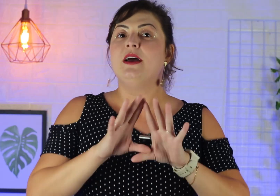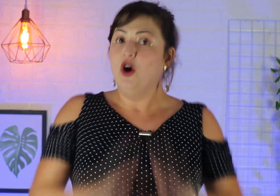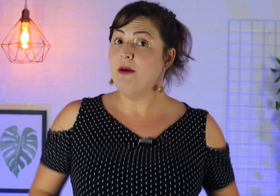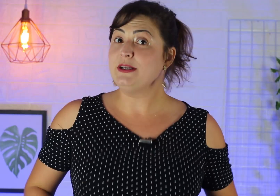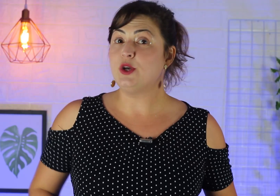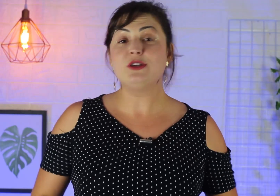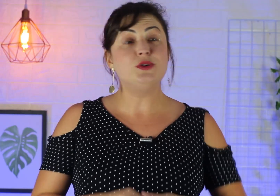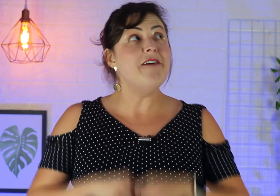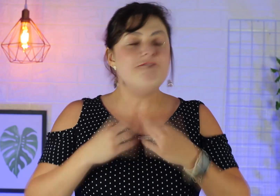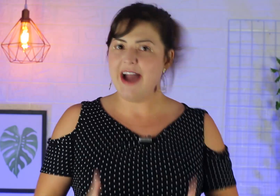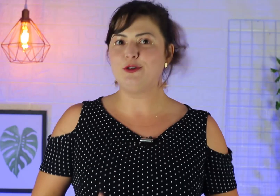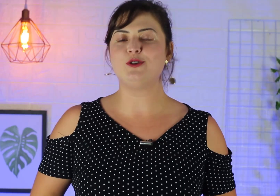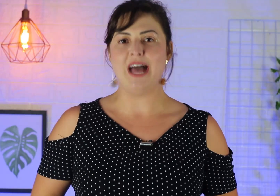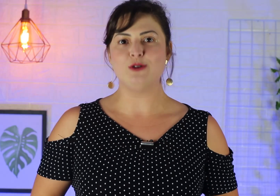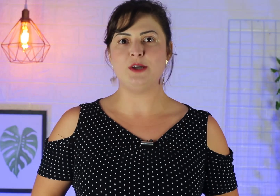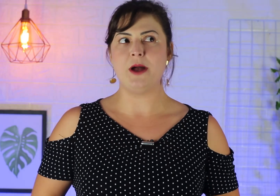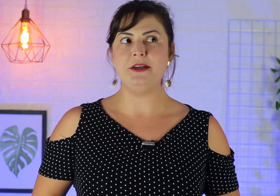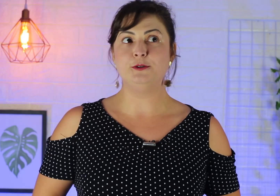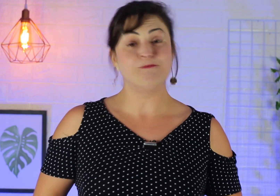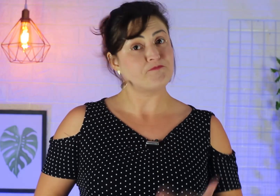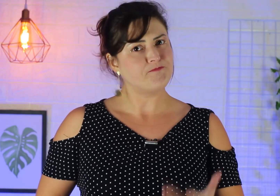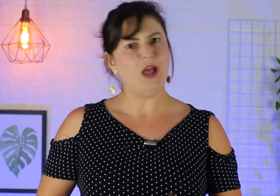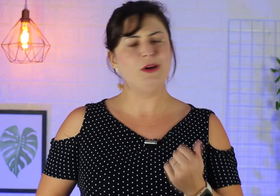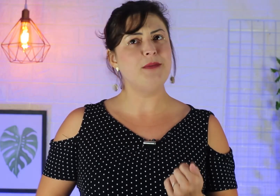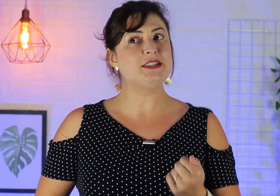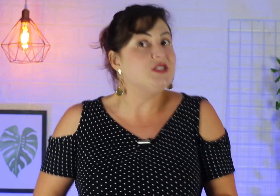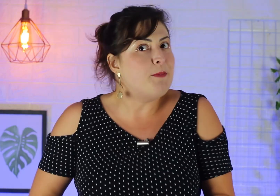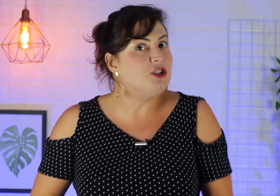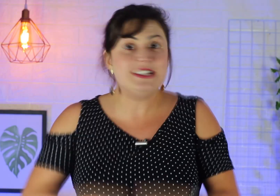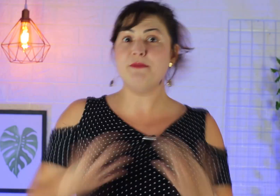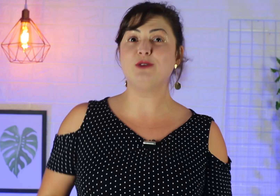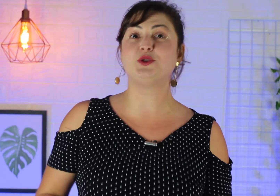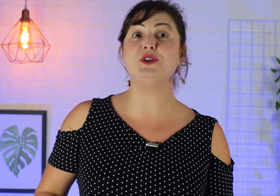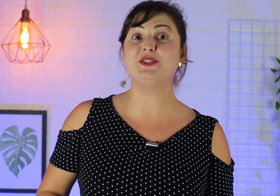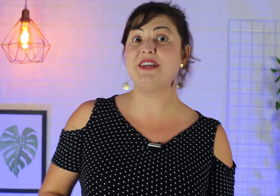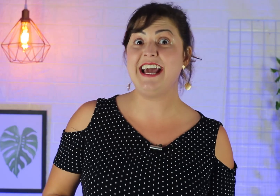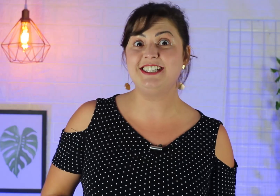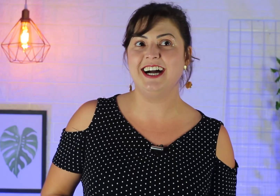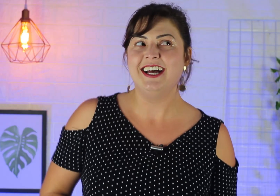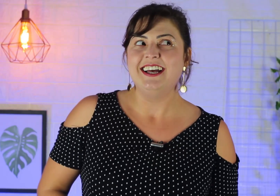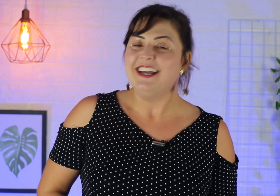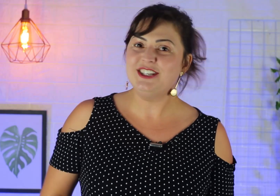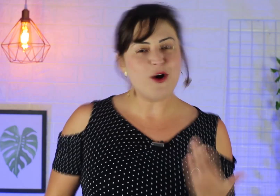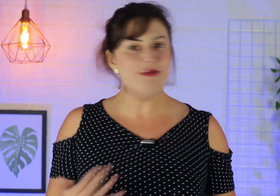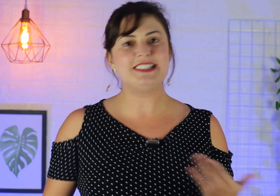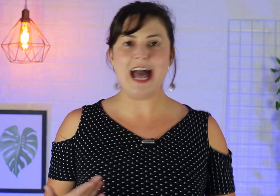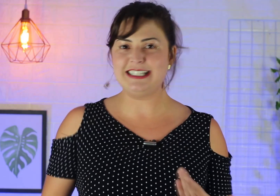uma pessoa surda vai cruzar o seu caminho, ou até mesmo você pode receber um surdo na sua igreja e já começar a